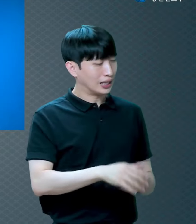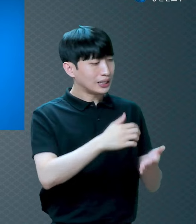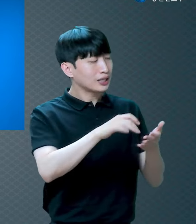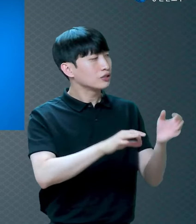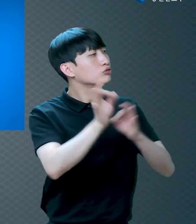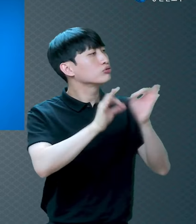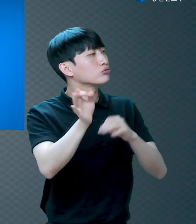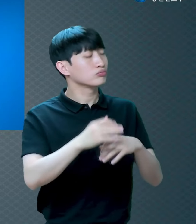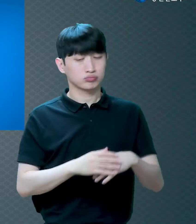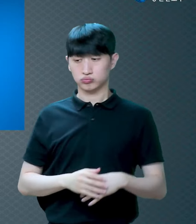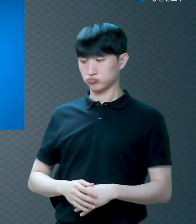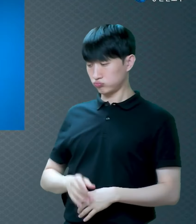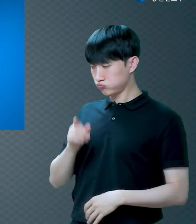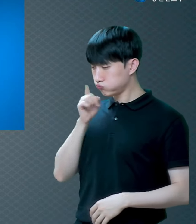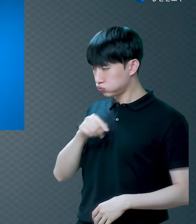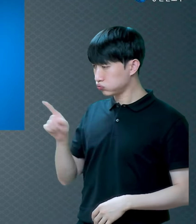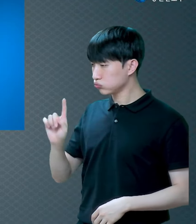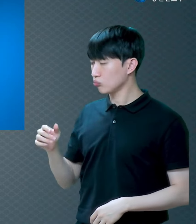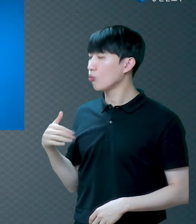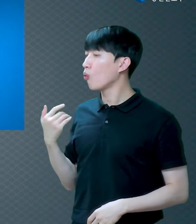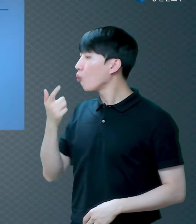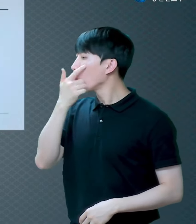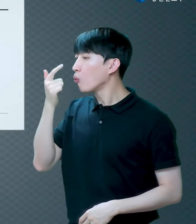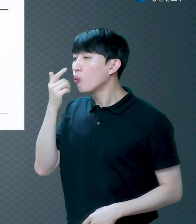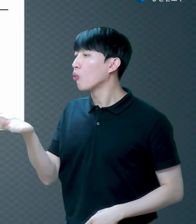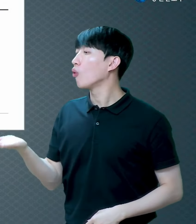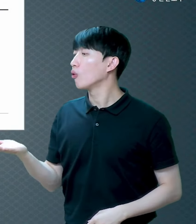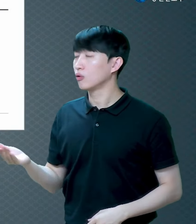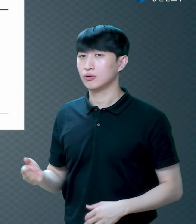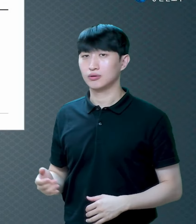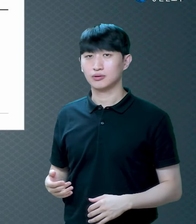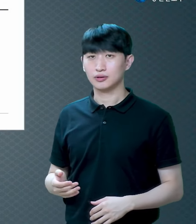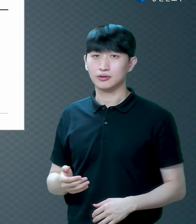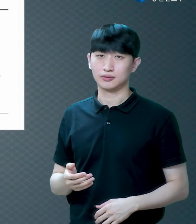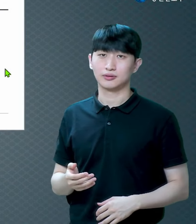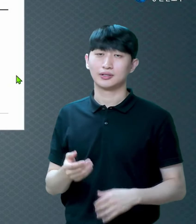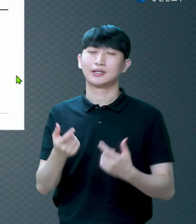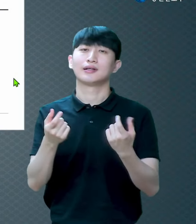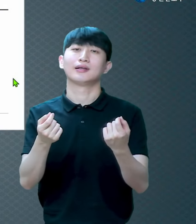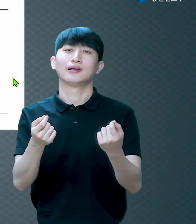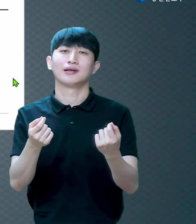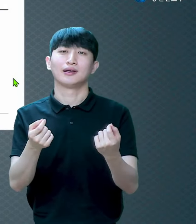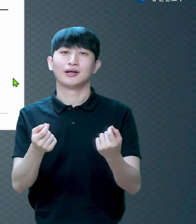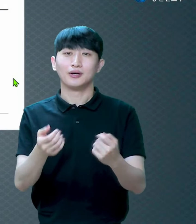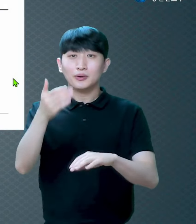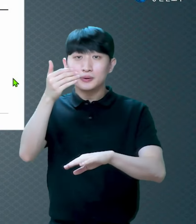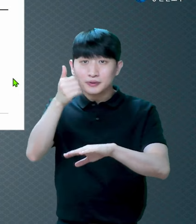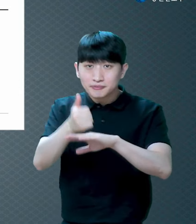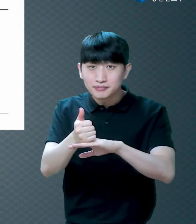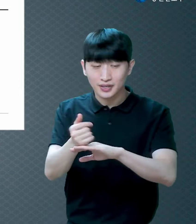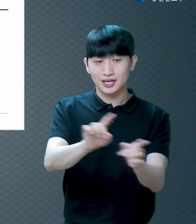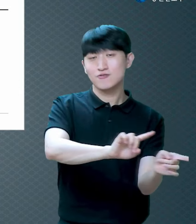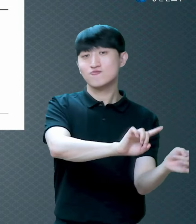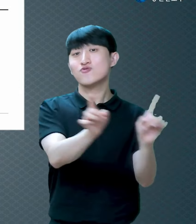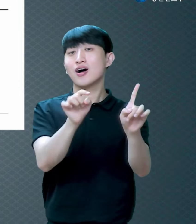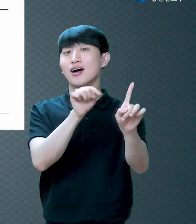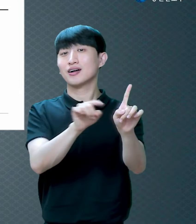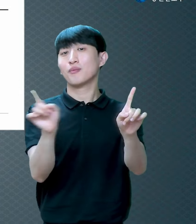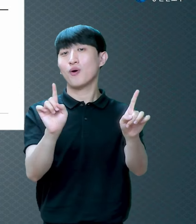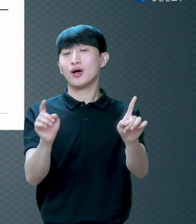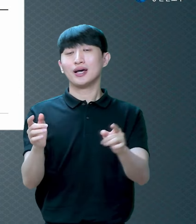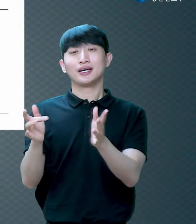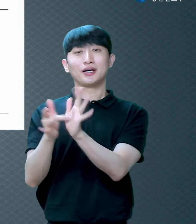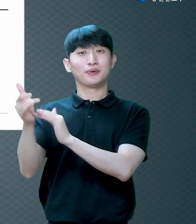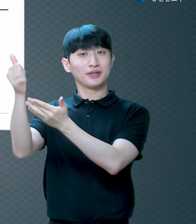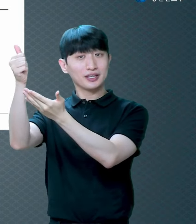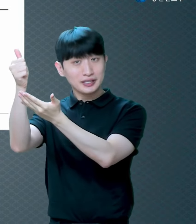내 죄가 하나님 앞에서 영원히 용서됐다는 것을 증거하는 거예요 예수님의